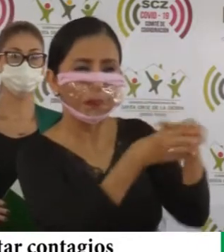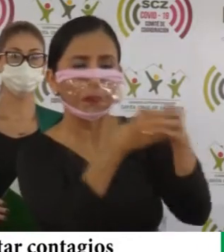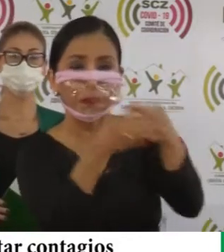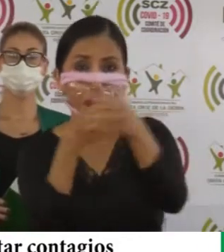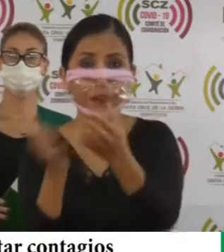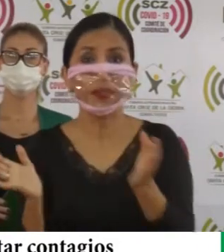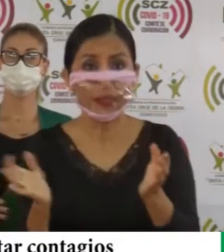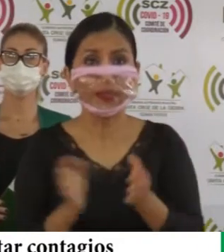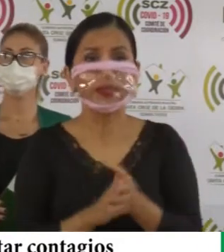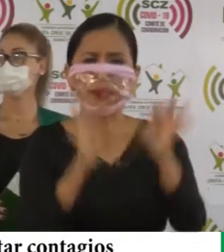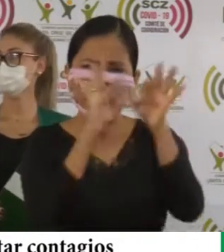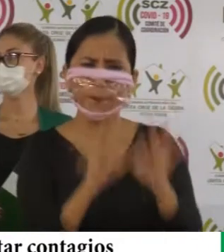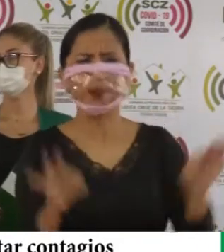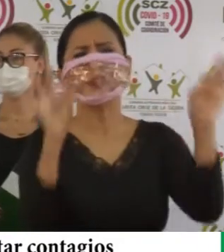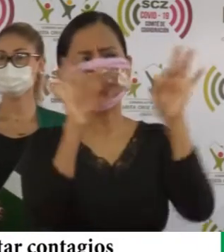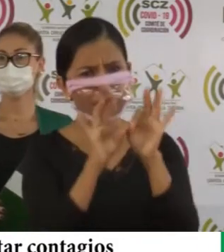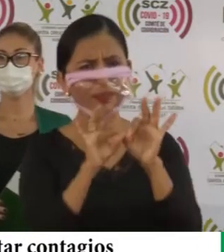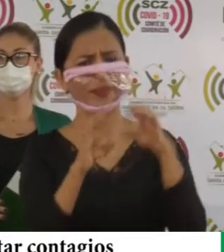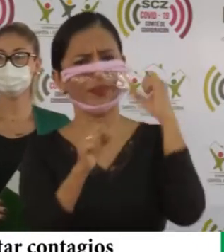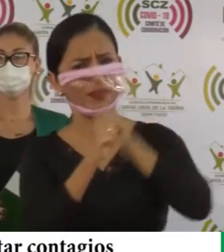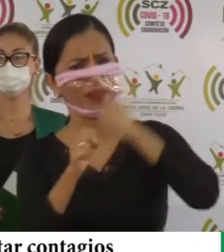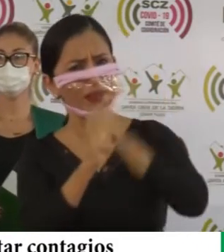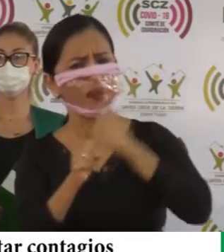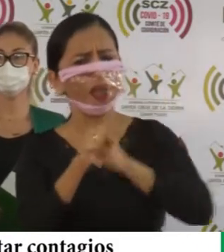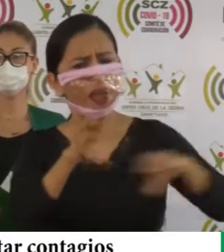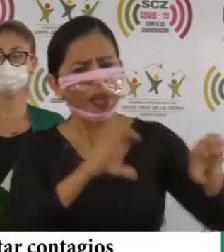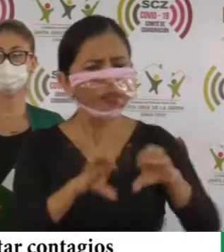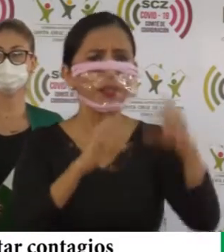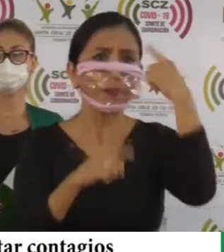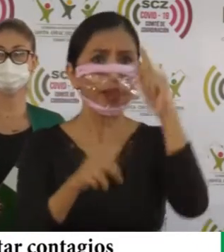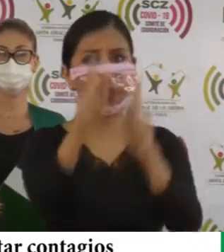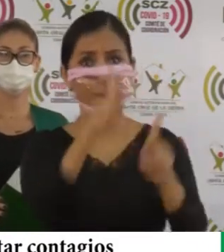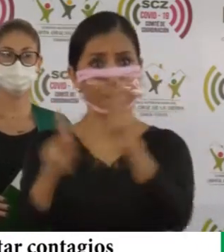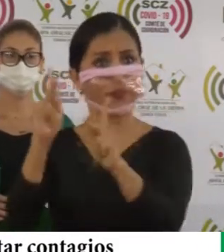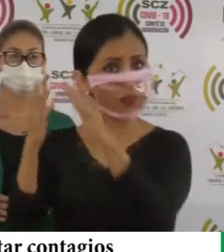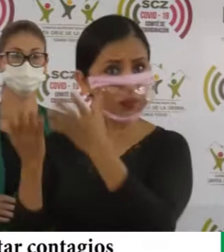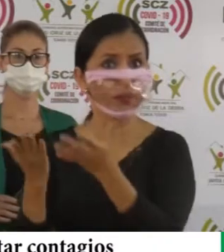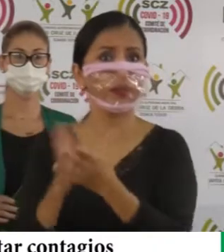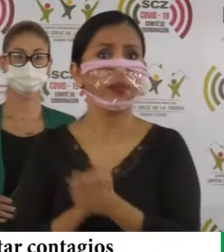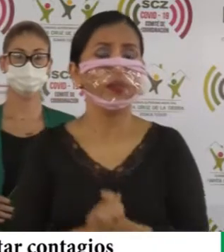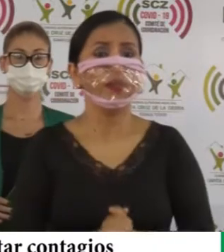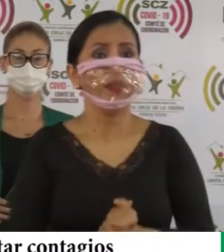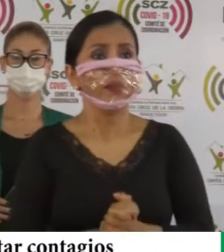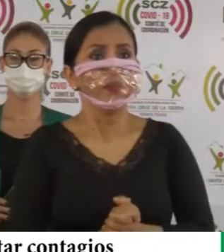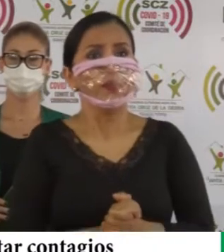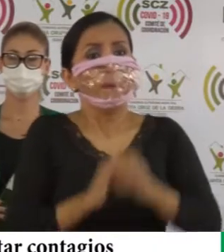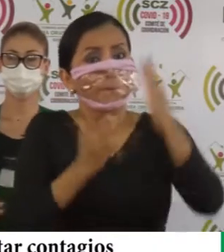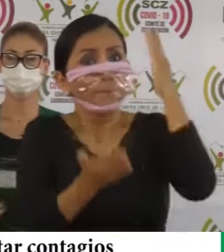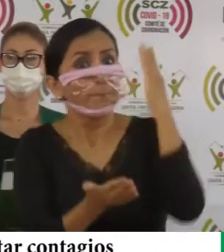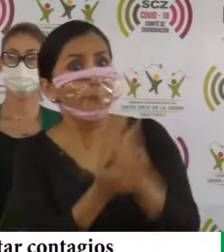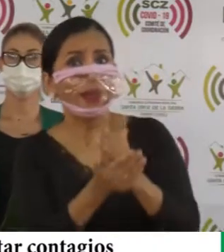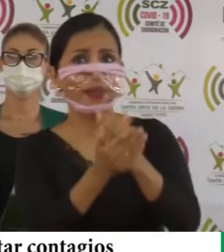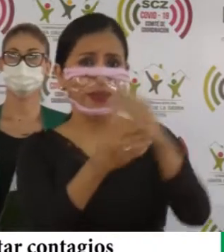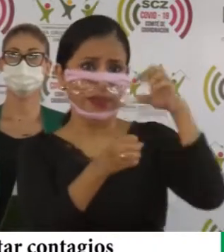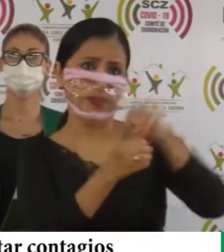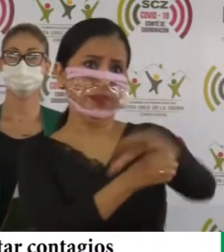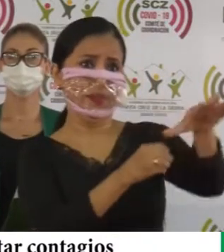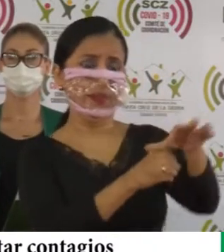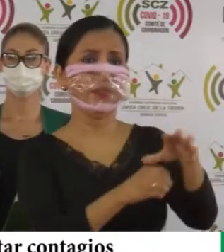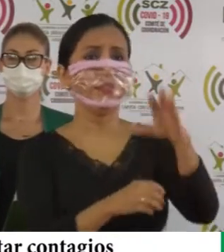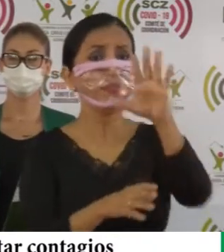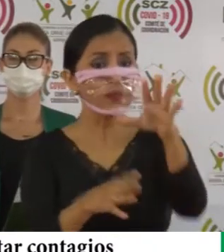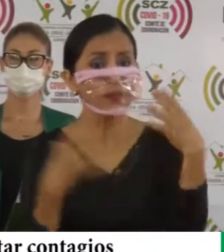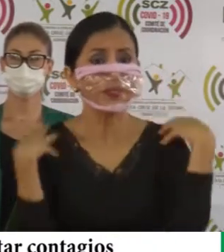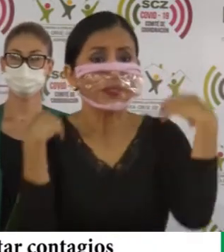que es importante el trabajo que venimos realizando para que la ciudadanía pueda cortar esta cadena de transmisión y su